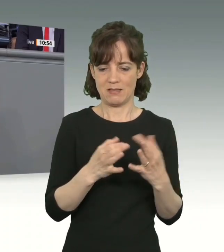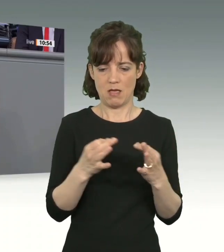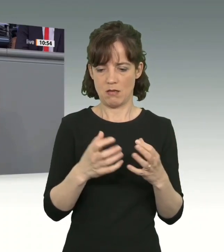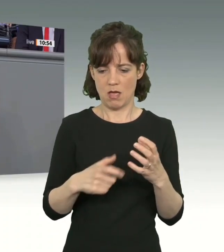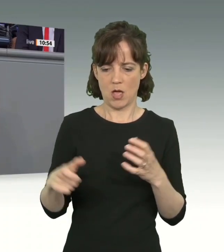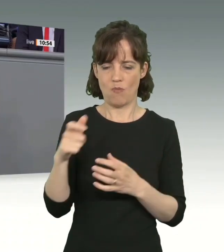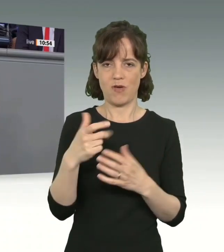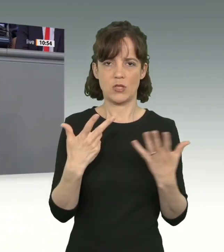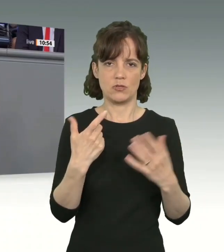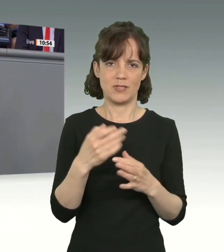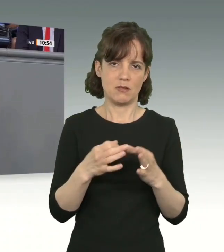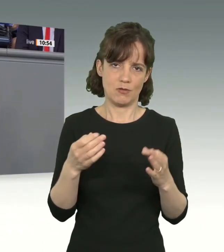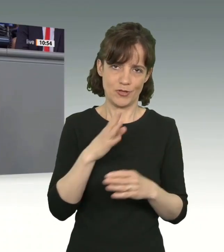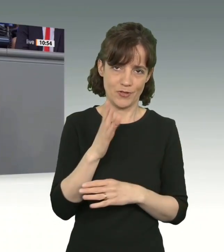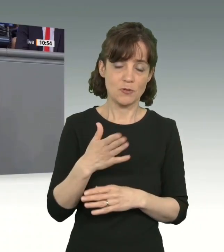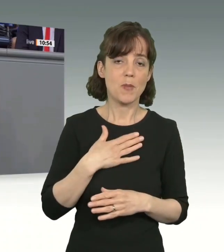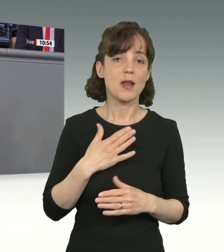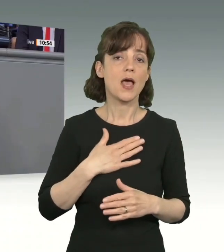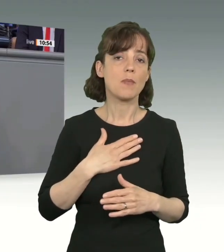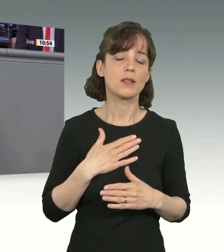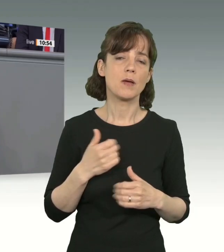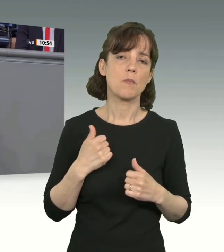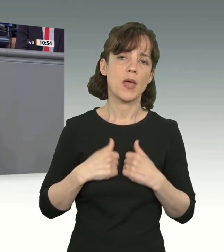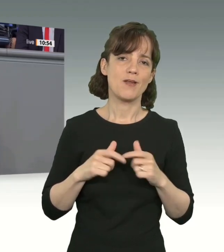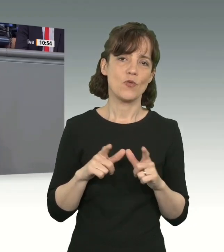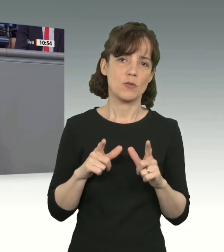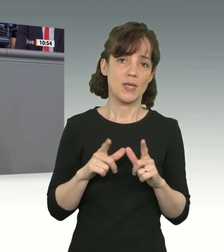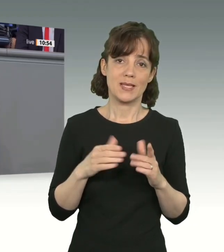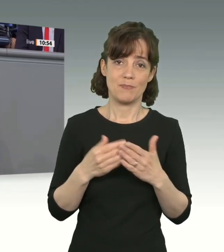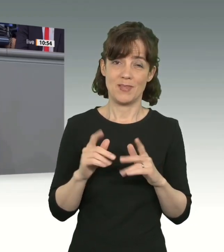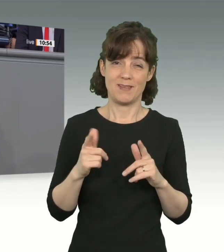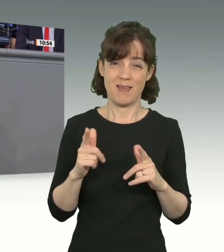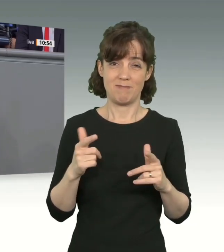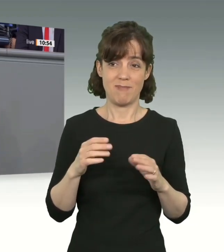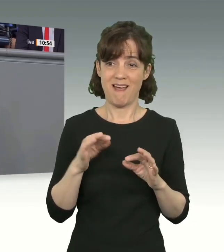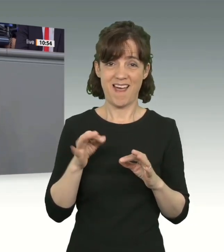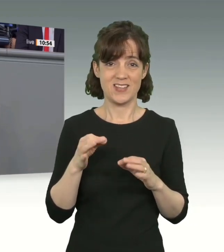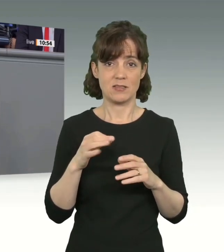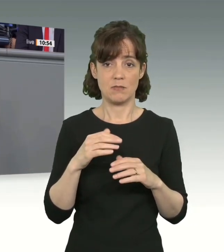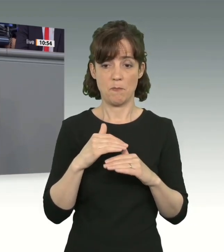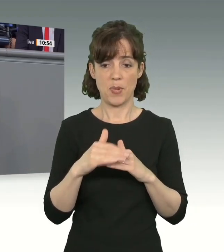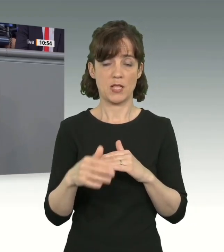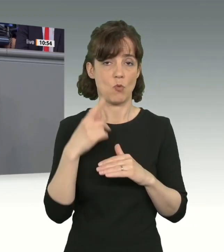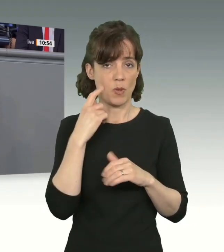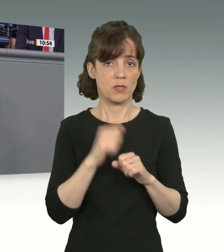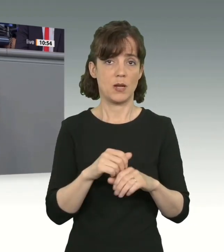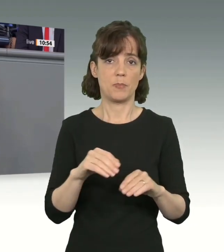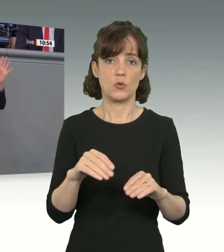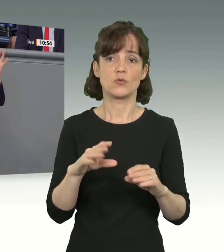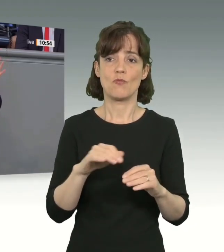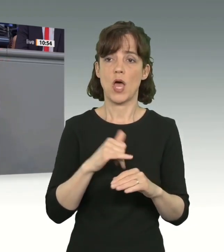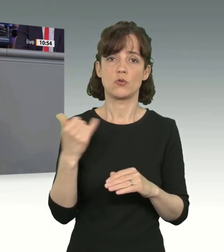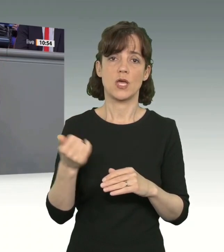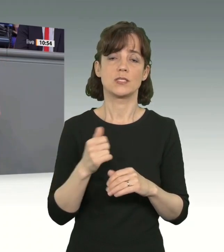In meiner Heimat Baden-Württemberg gibt es beispielsweise keinen einzigen nutzbaren Platz für Ausreisegewahrsam, obwohl